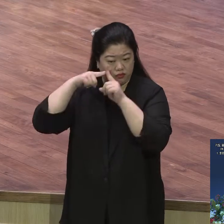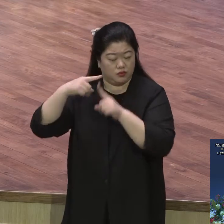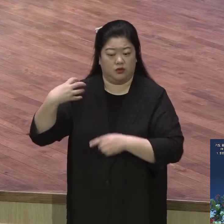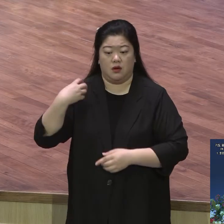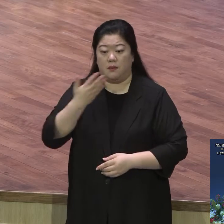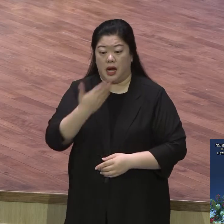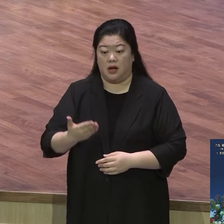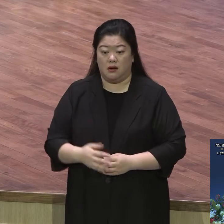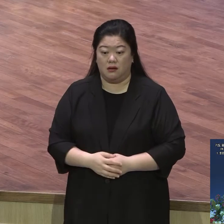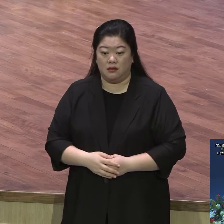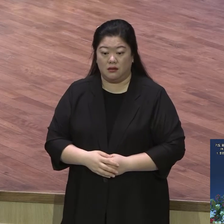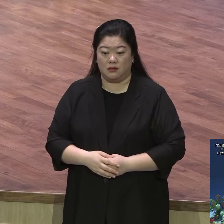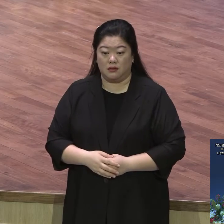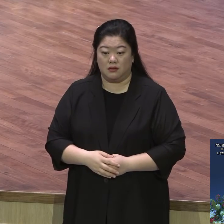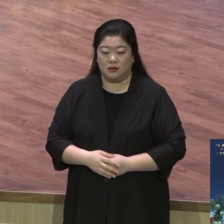들어가고 성령이 보호하니까